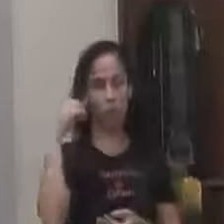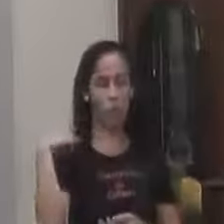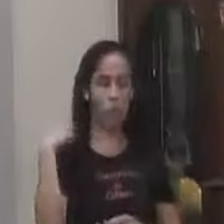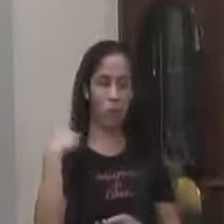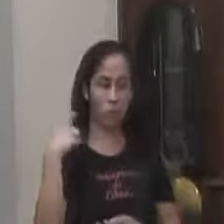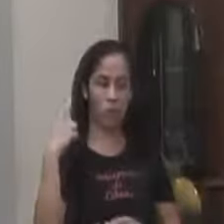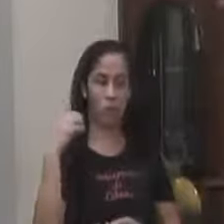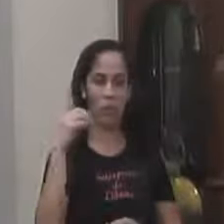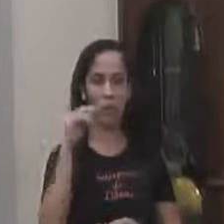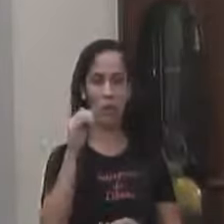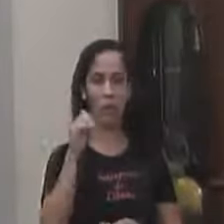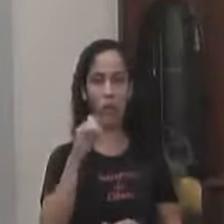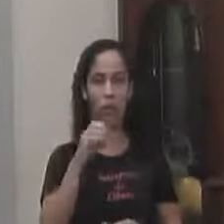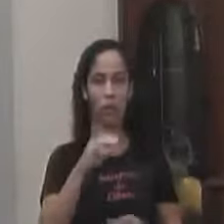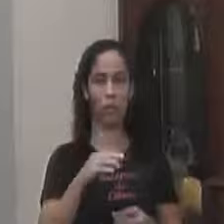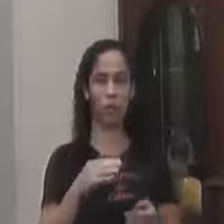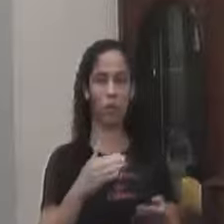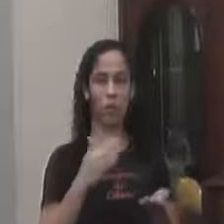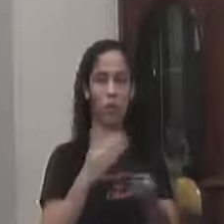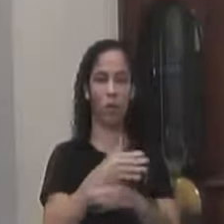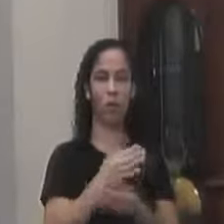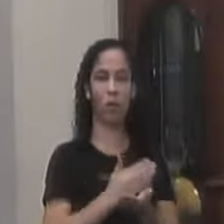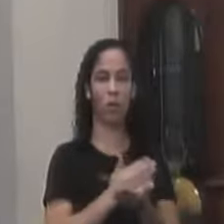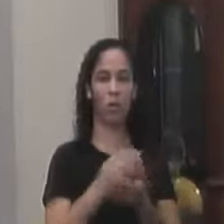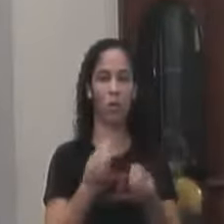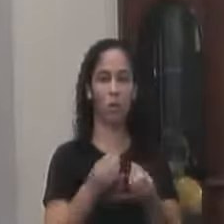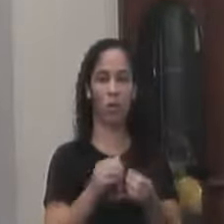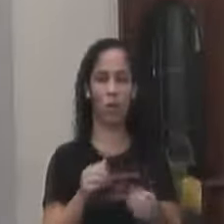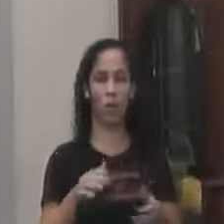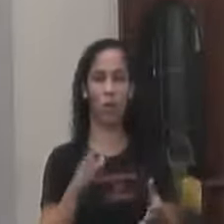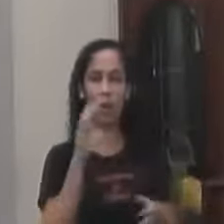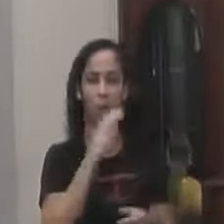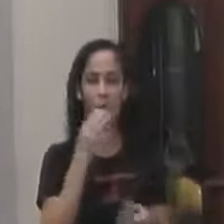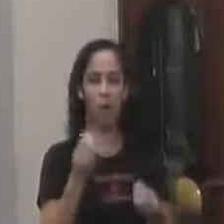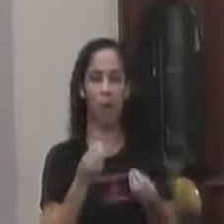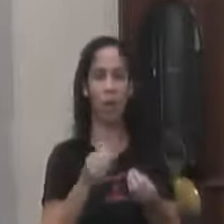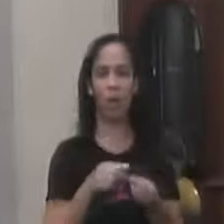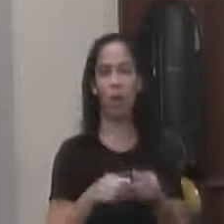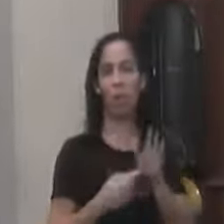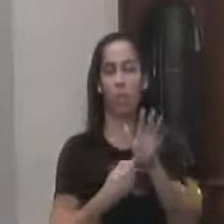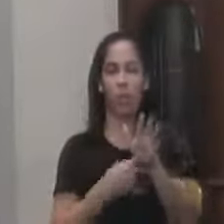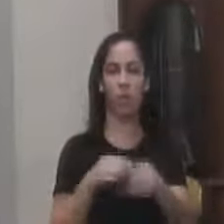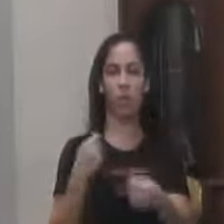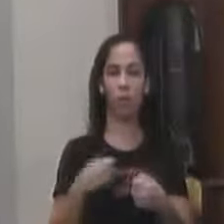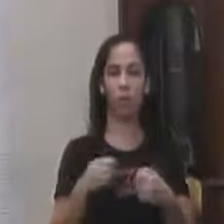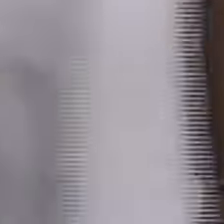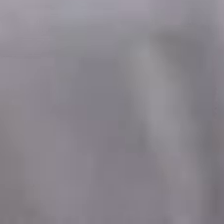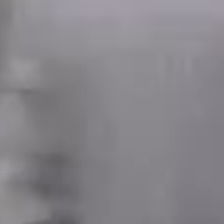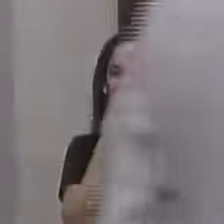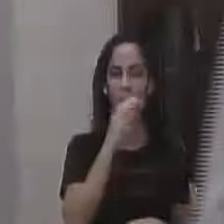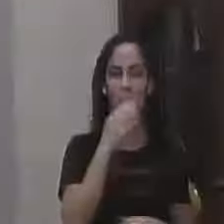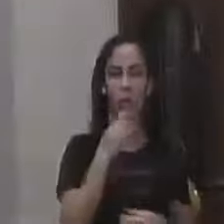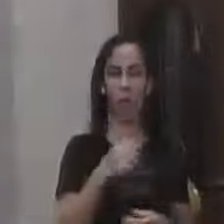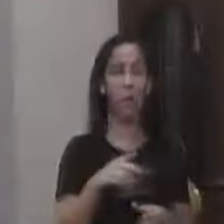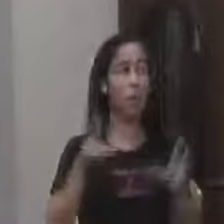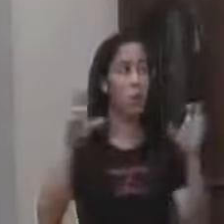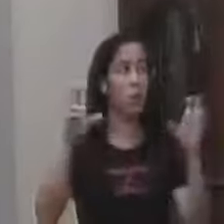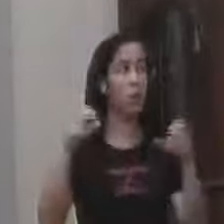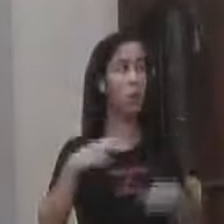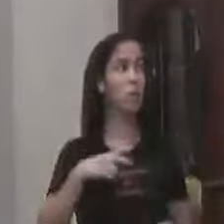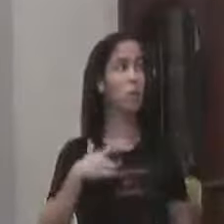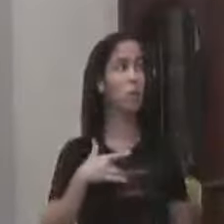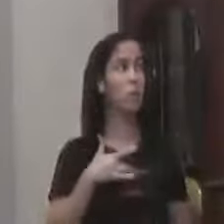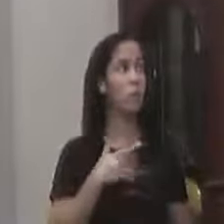Não pode se esquecer Também da modernidade Agilidade E eficiência Na questão Da saúde